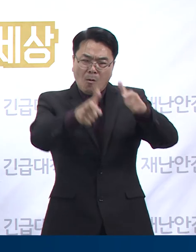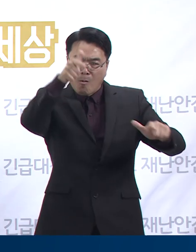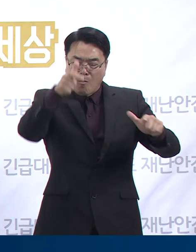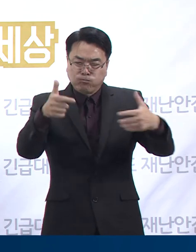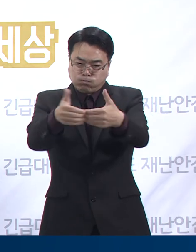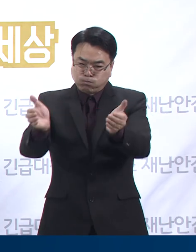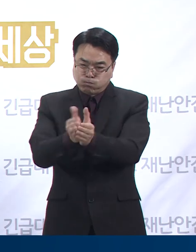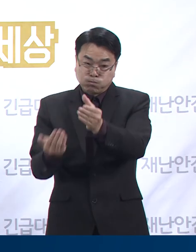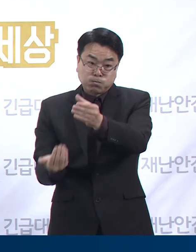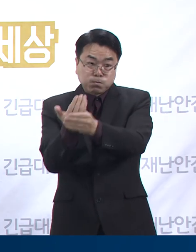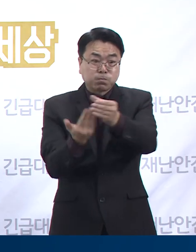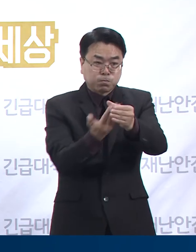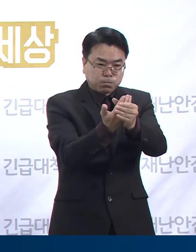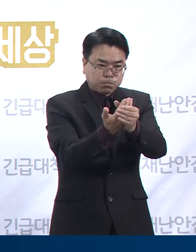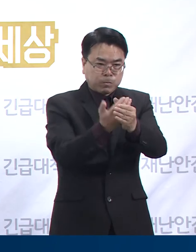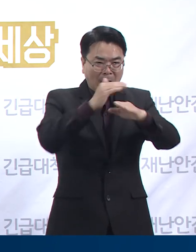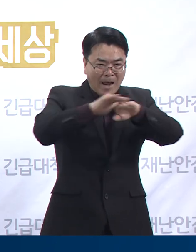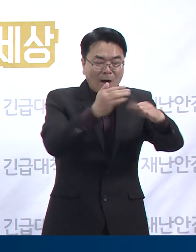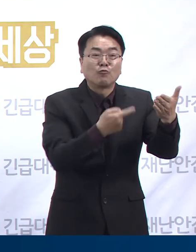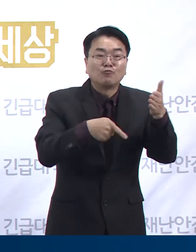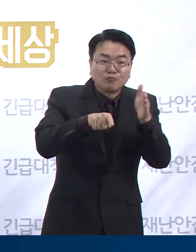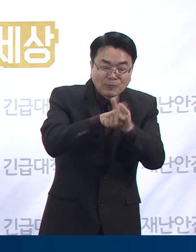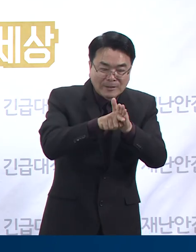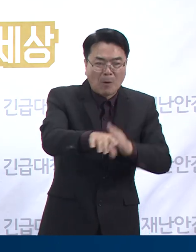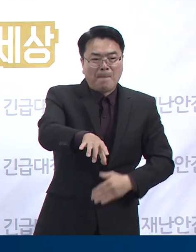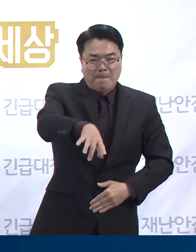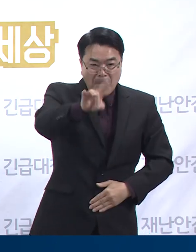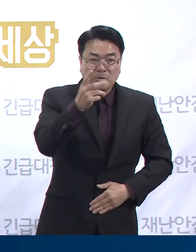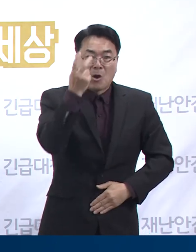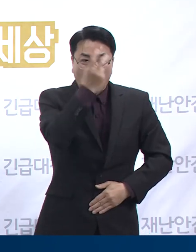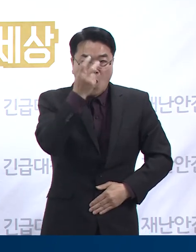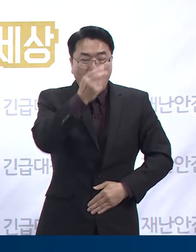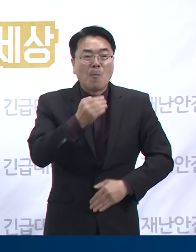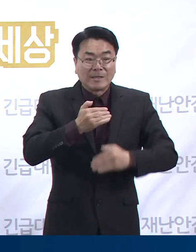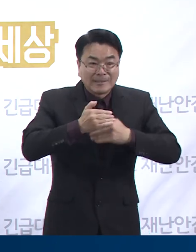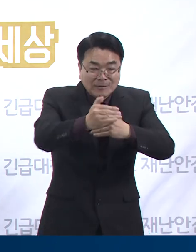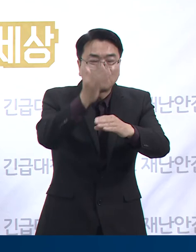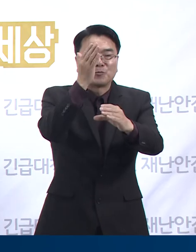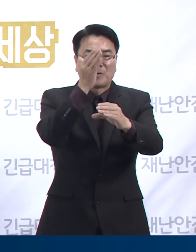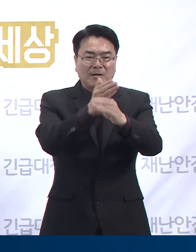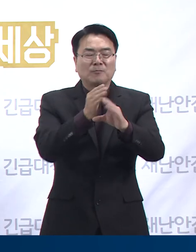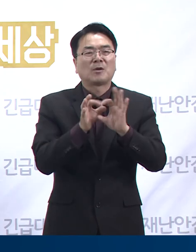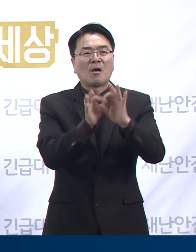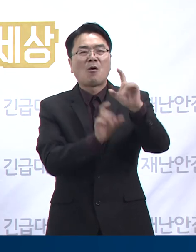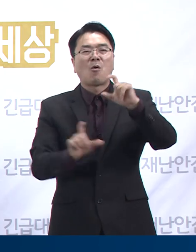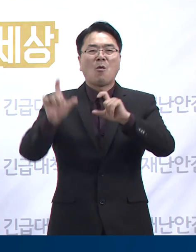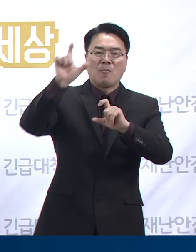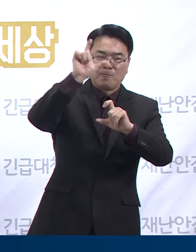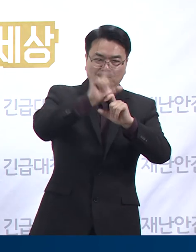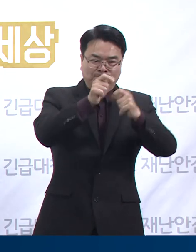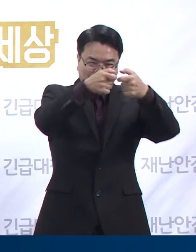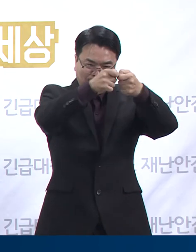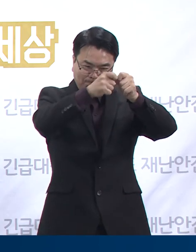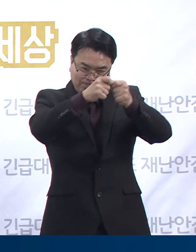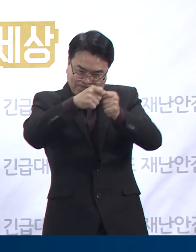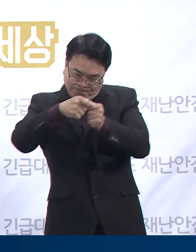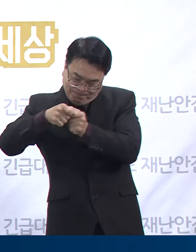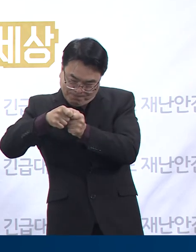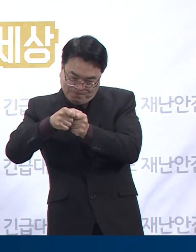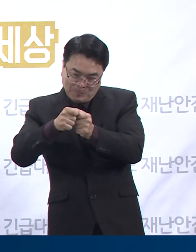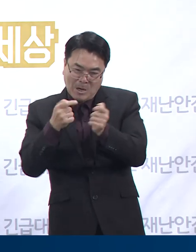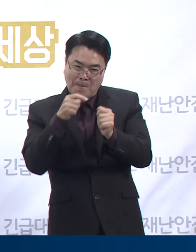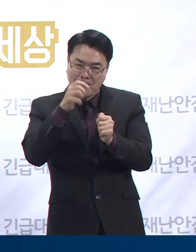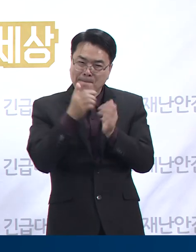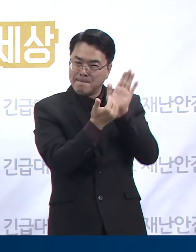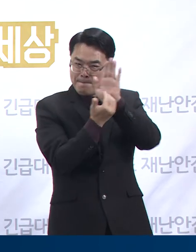발생하는 확산세에 대응하기 위하여 선제적인 전소검사를 시작하자 하며 이를 통하여 더욱더 촘촘한 방역체계 수립에